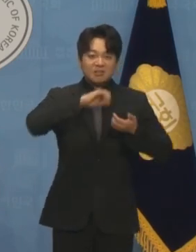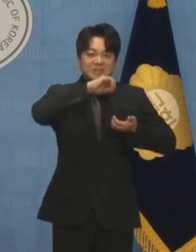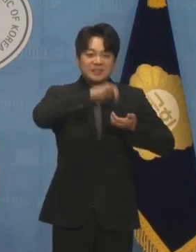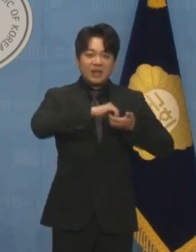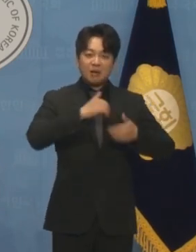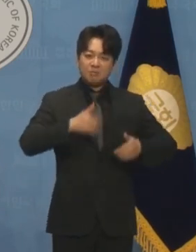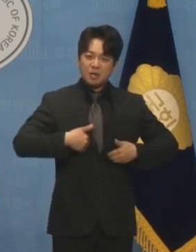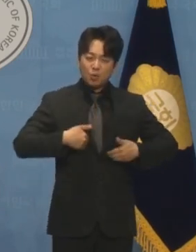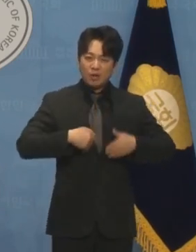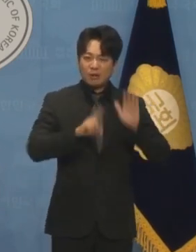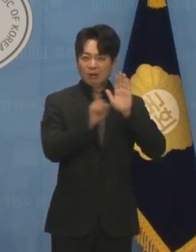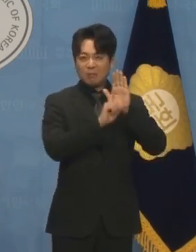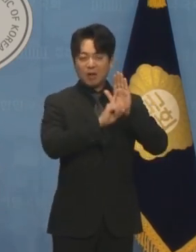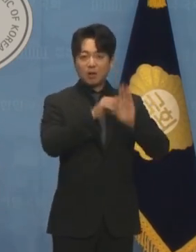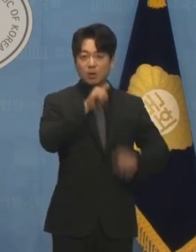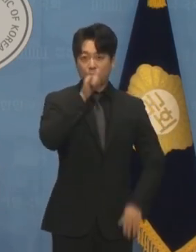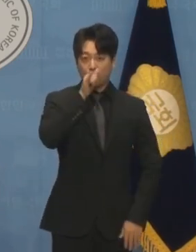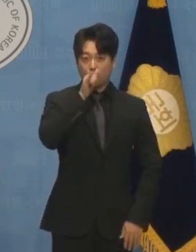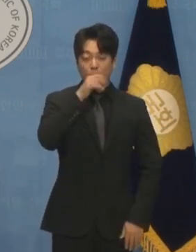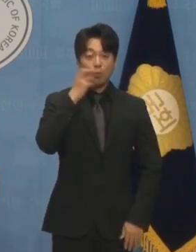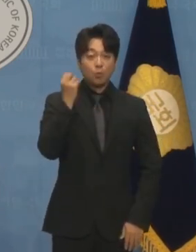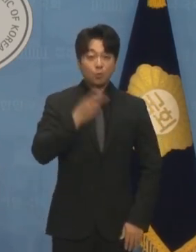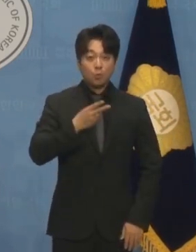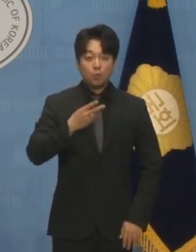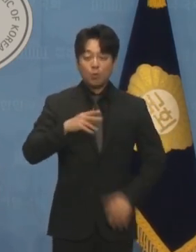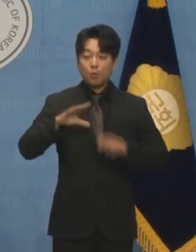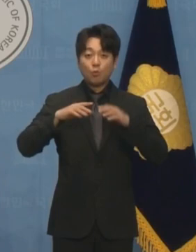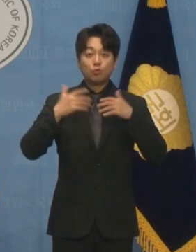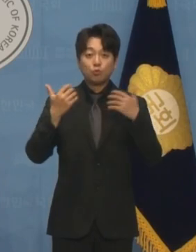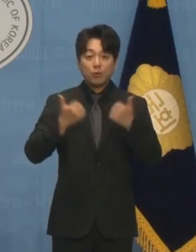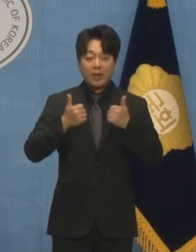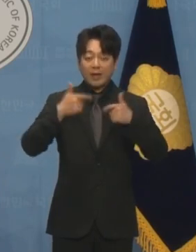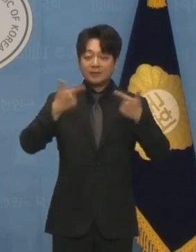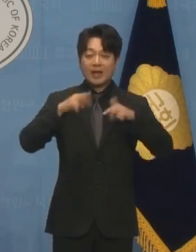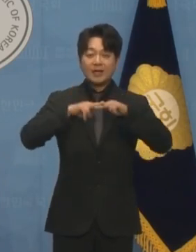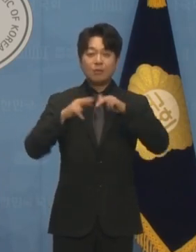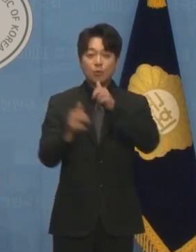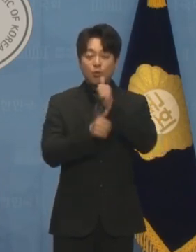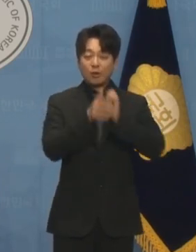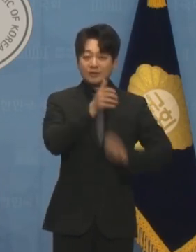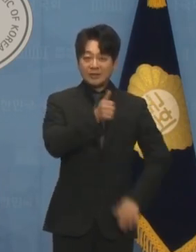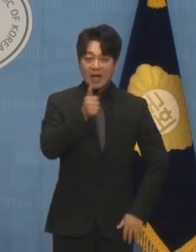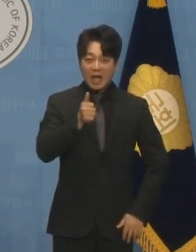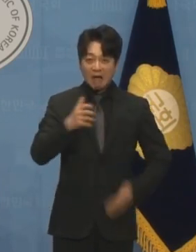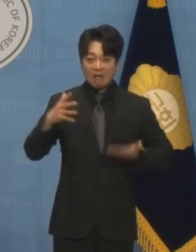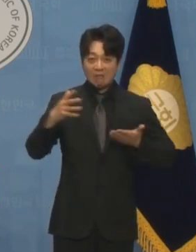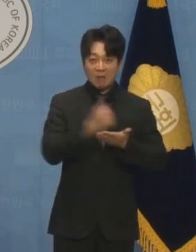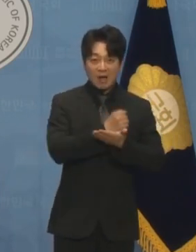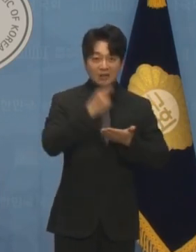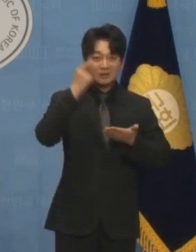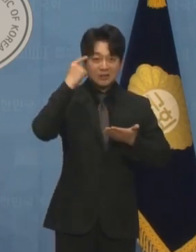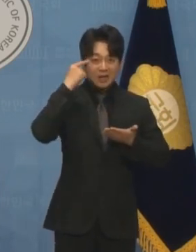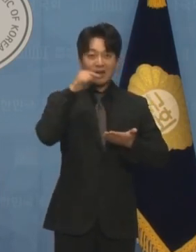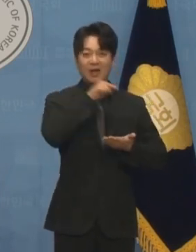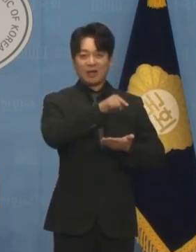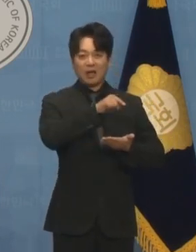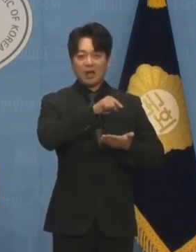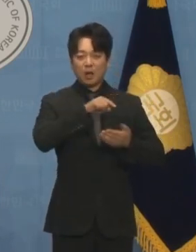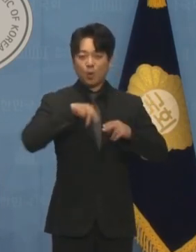법사위원장, 운영위원장을 자신들이 확보해야 한다는 등 의회 독재를